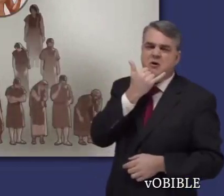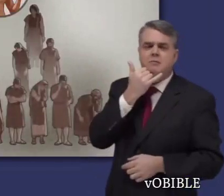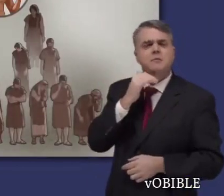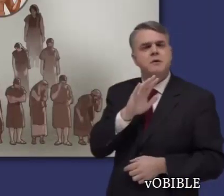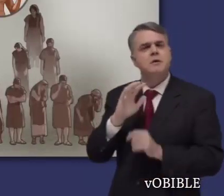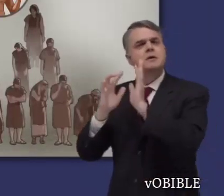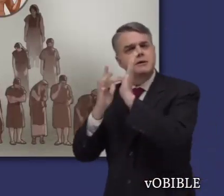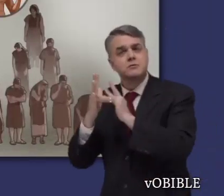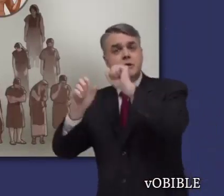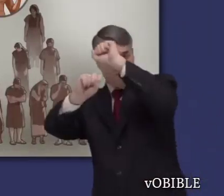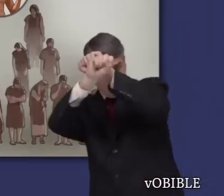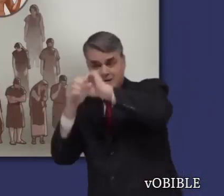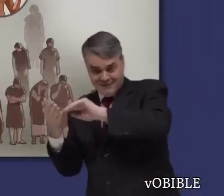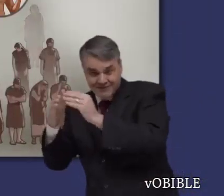muerte.